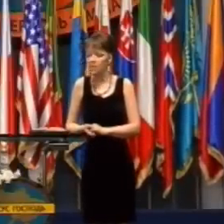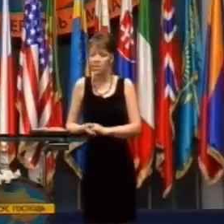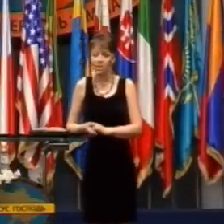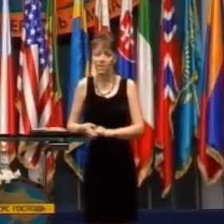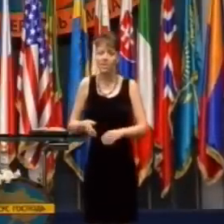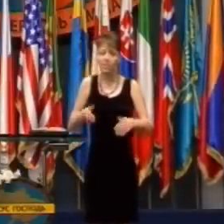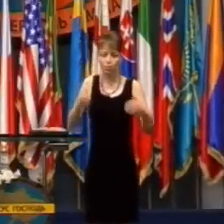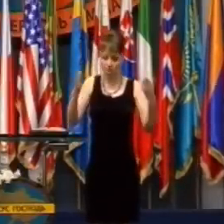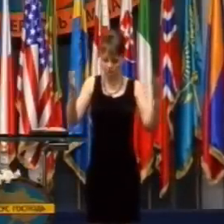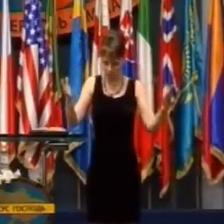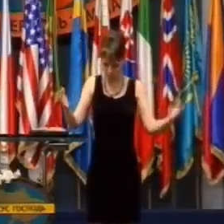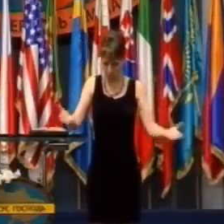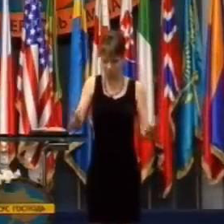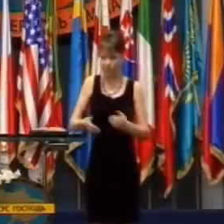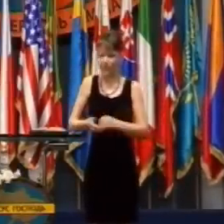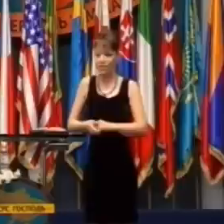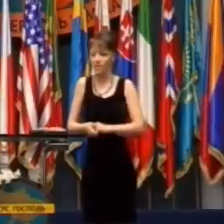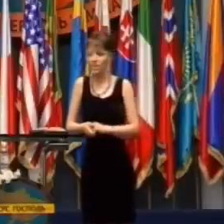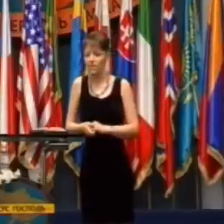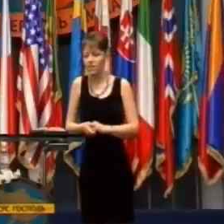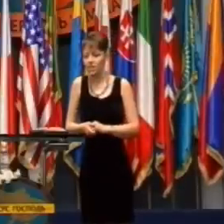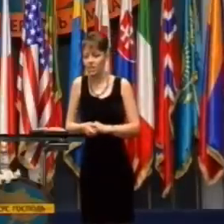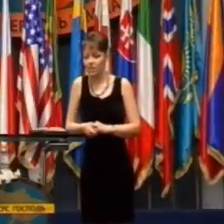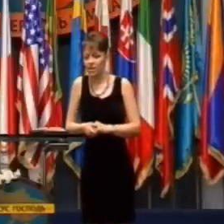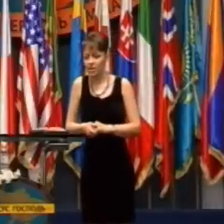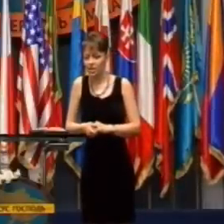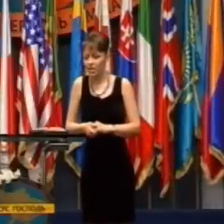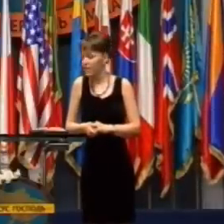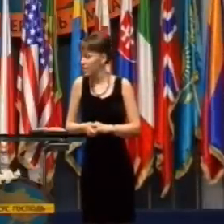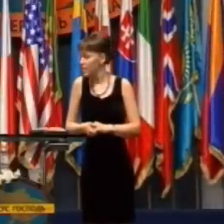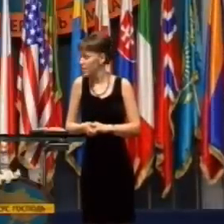Povedali sme mu, že práve rozbiehame konferenciu,